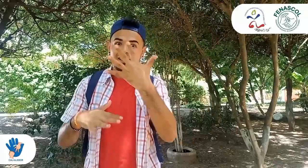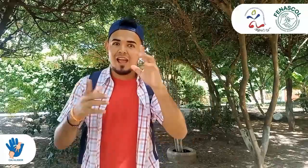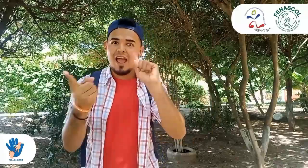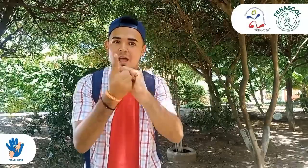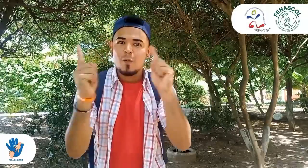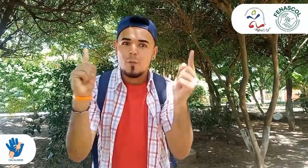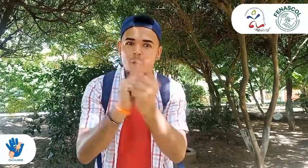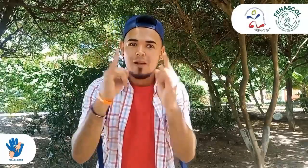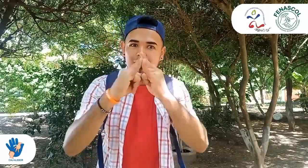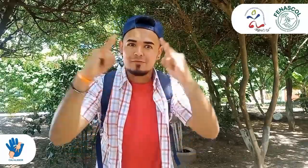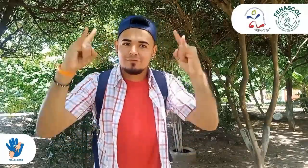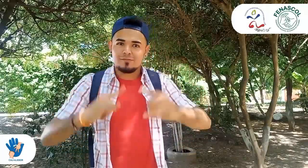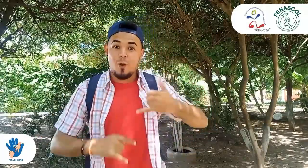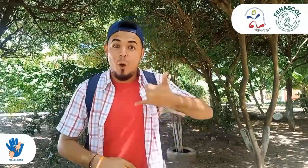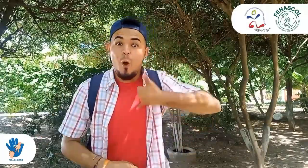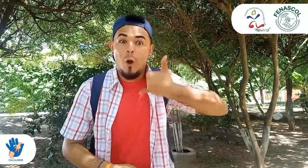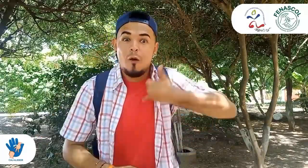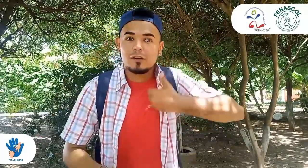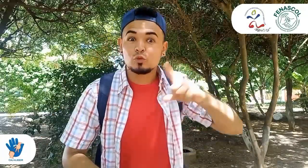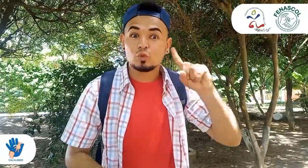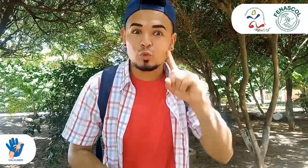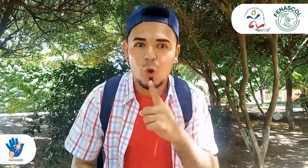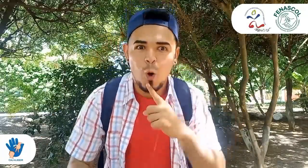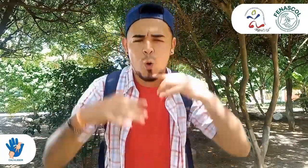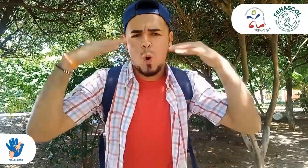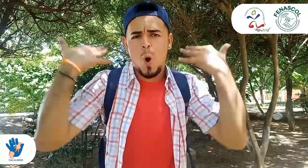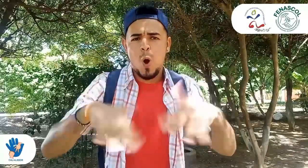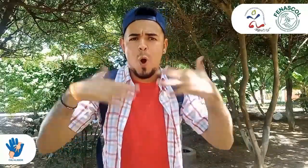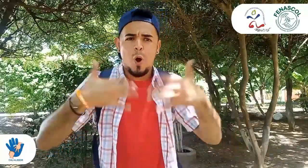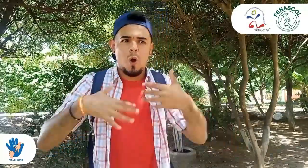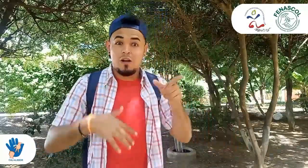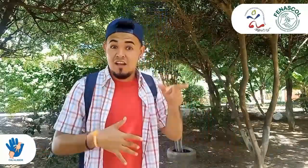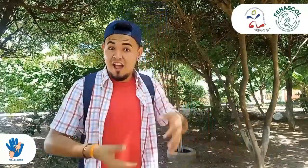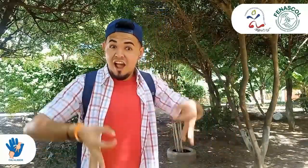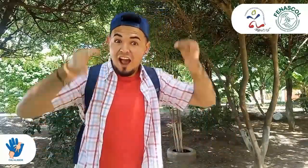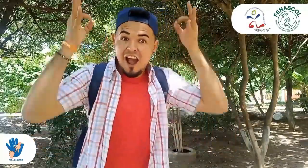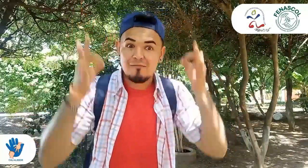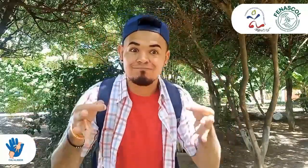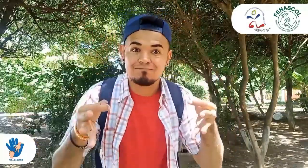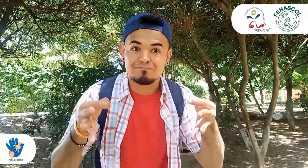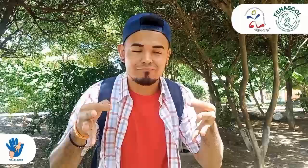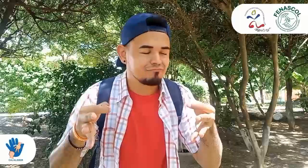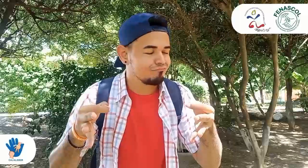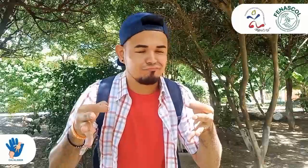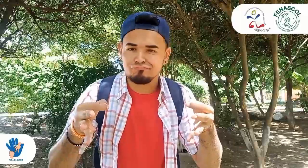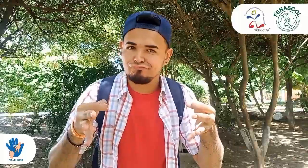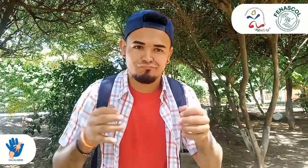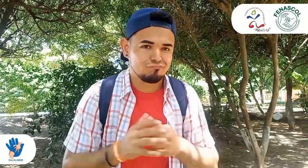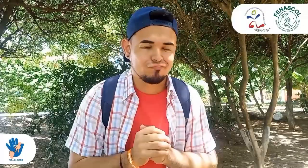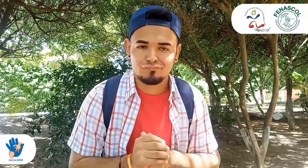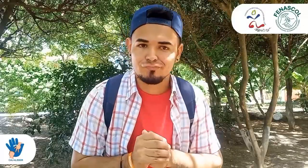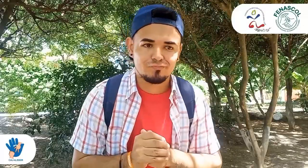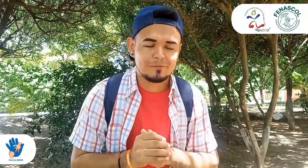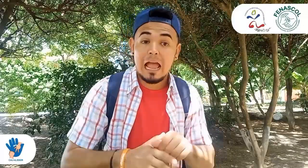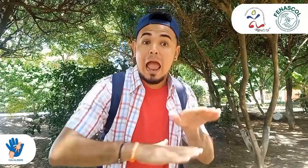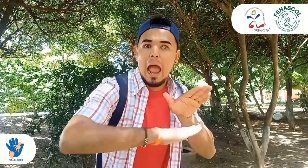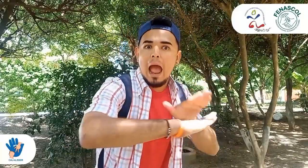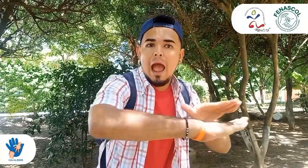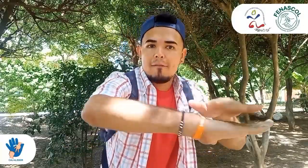¡Wow! El quinto campamento de la Juventud Sorda. ¿Esas son las fechas oficiales? ¡No! Les